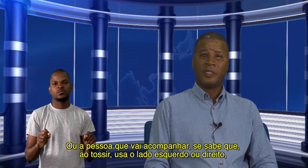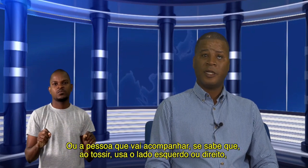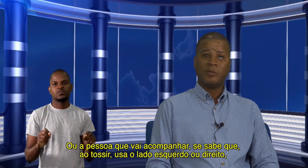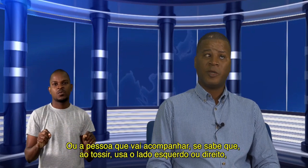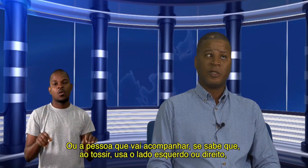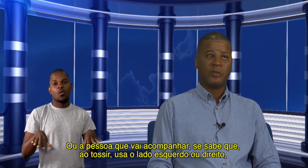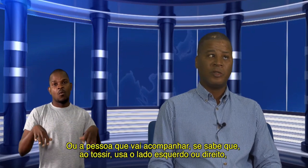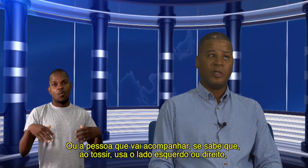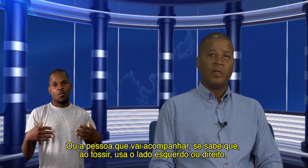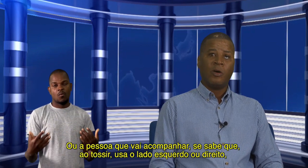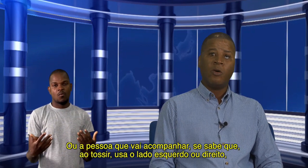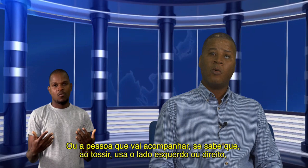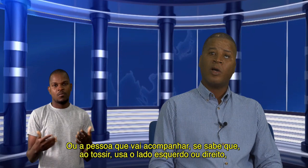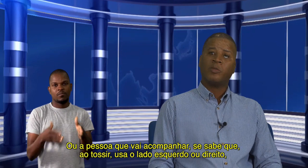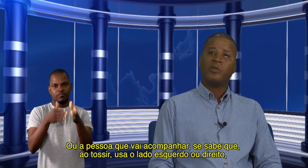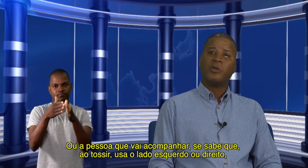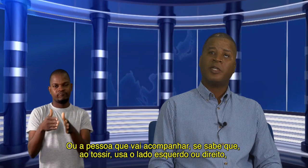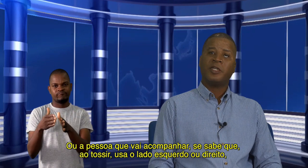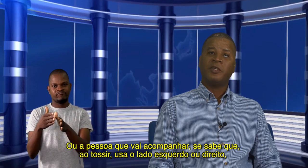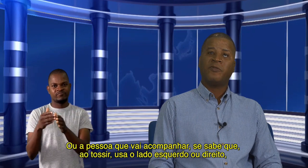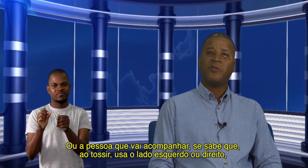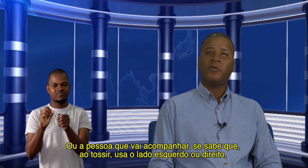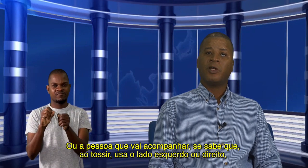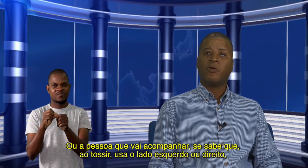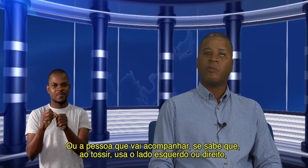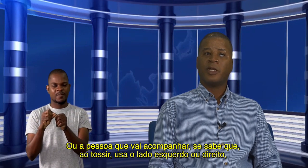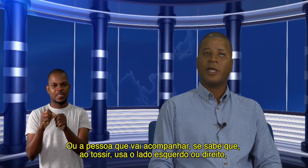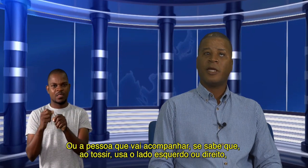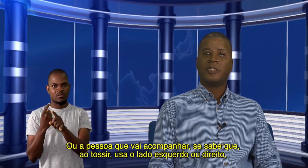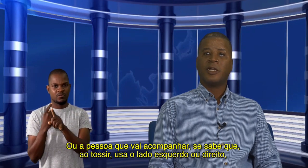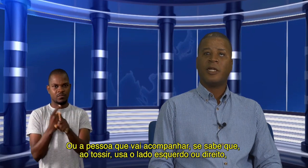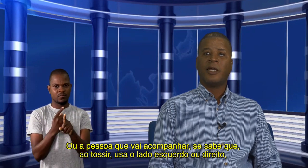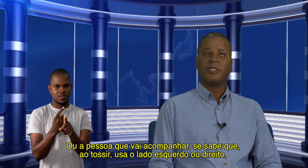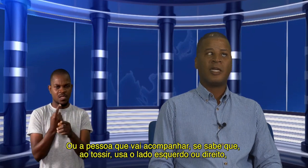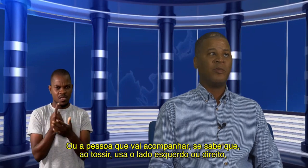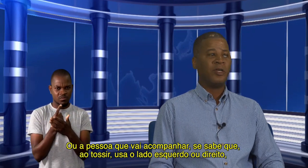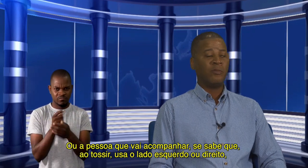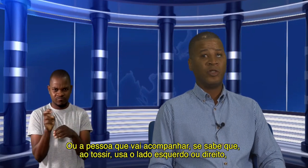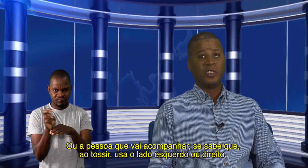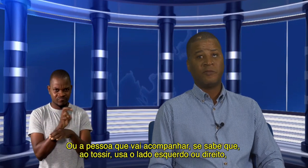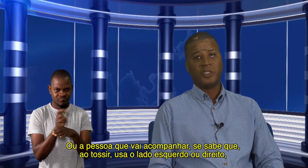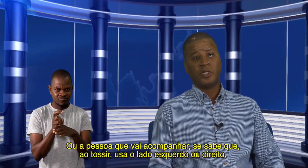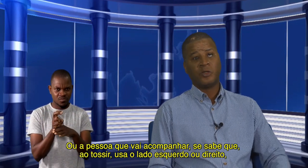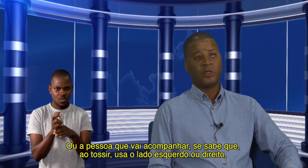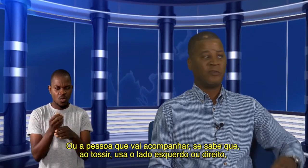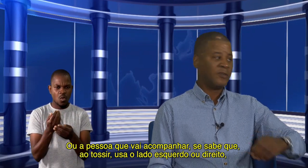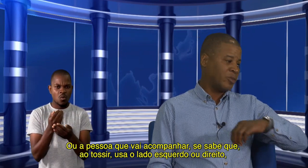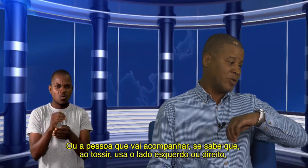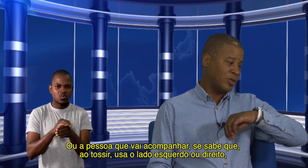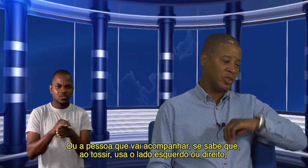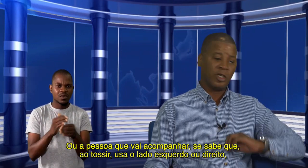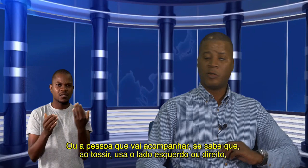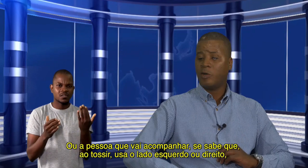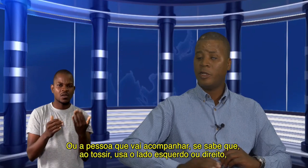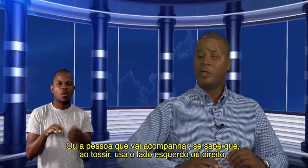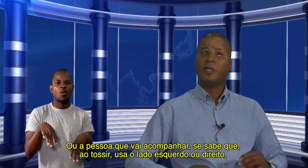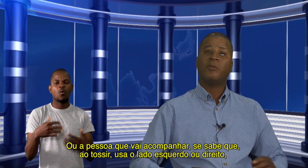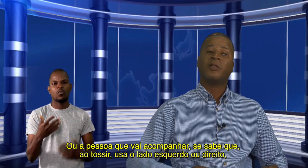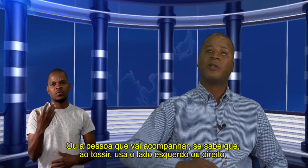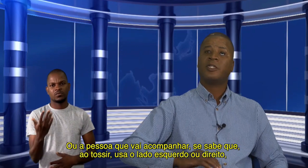aspecto. Ou a pessoa que for acompanhar, se calhar, sabe que muitas vezes que tosse vai para o lado esquerdo, o lado direito, então nessa